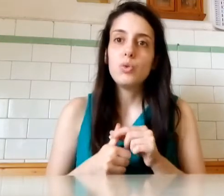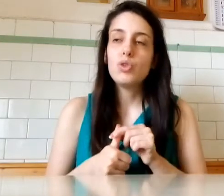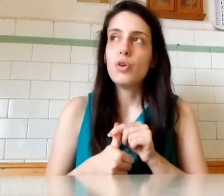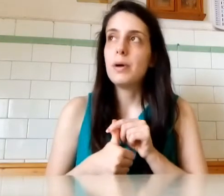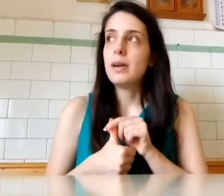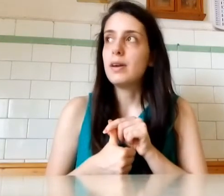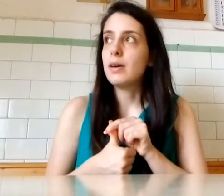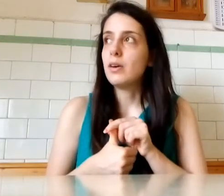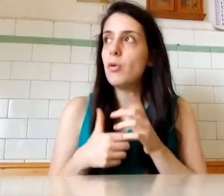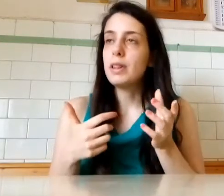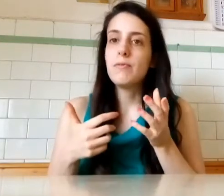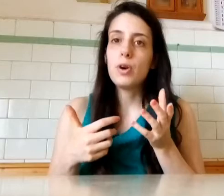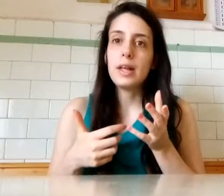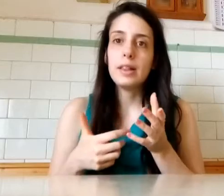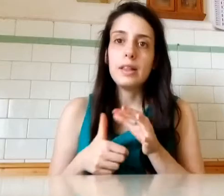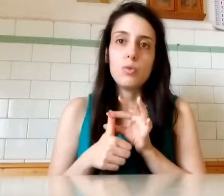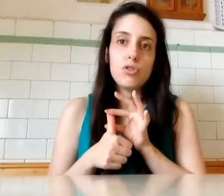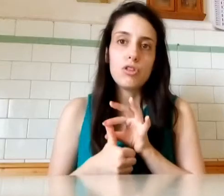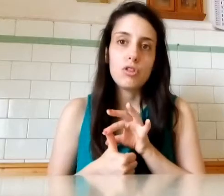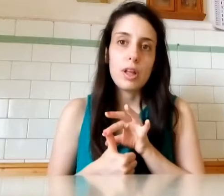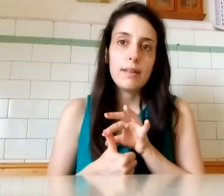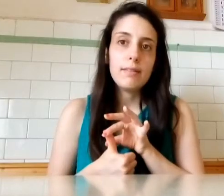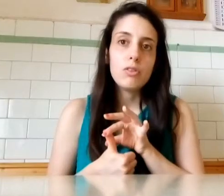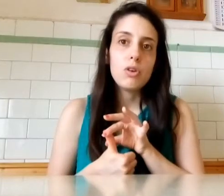tutto Come se volessi In un certo senso